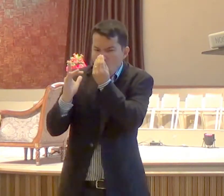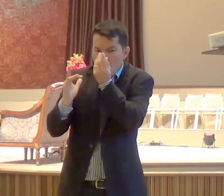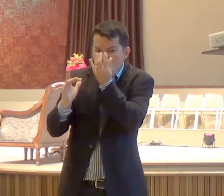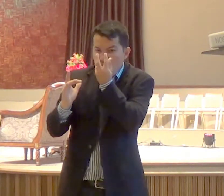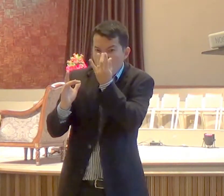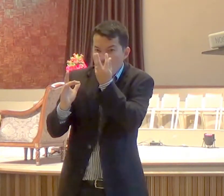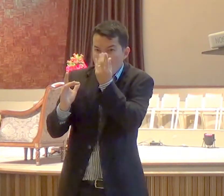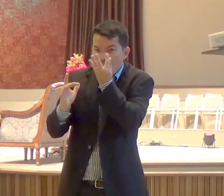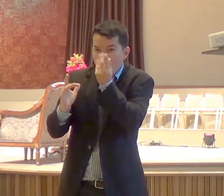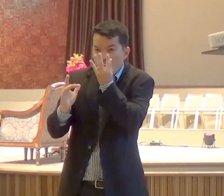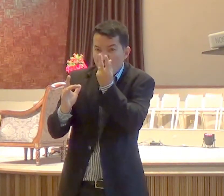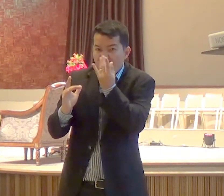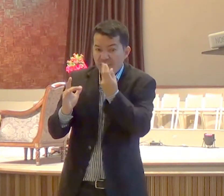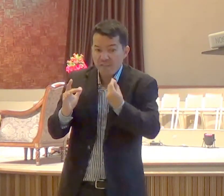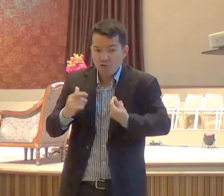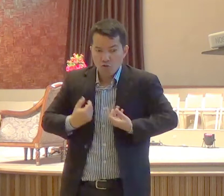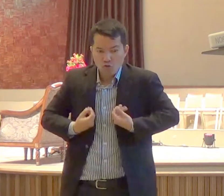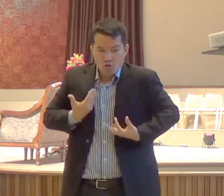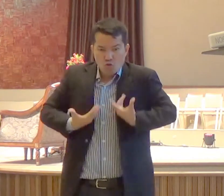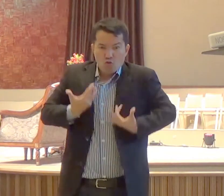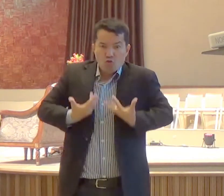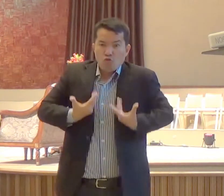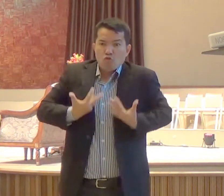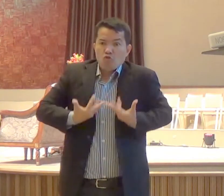vamos acompanhar aqueles que creem,